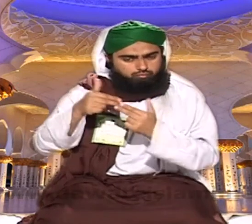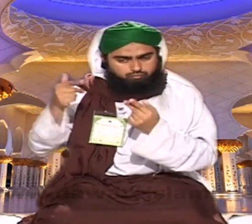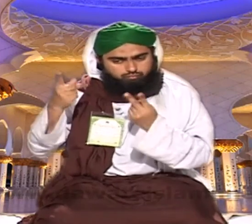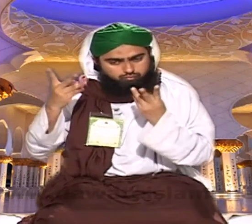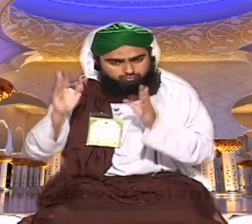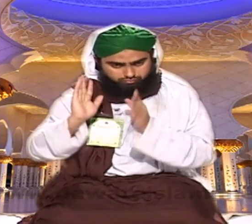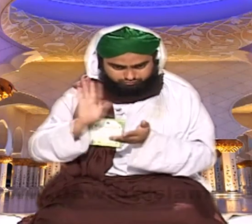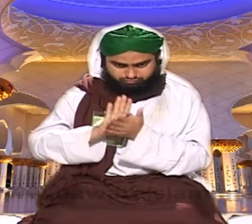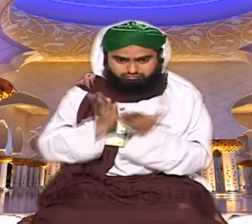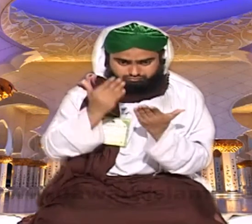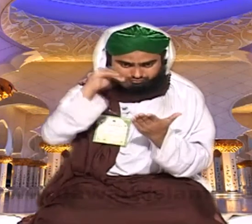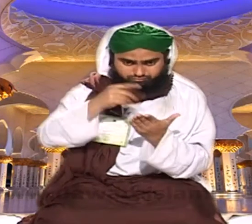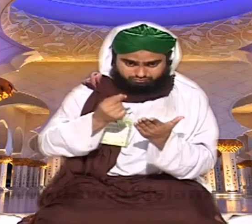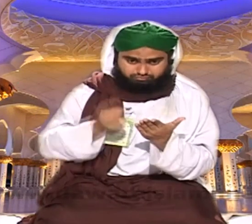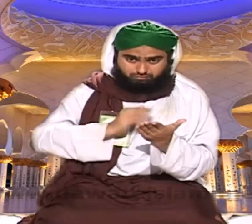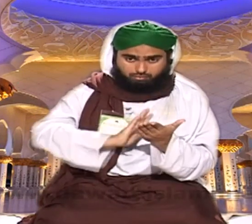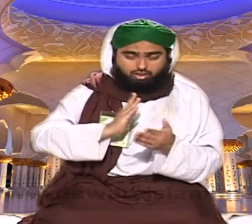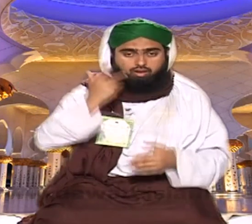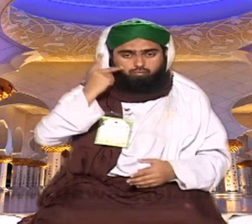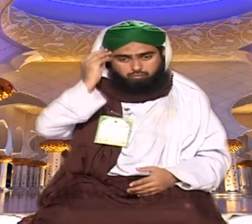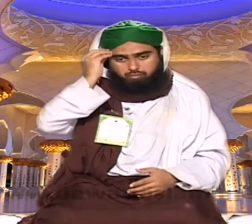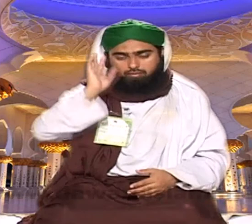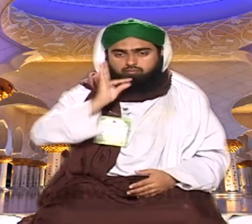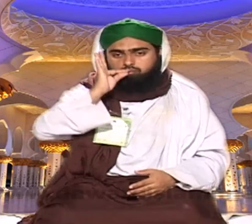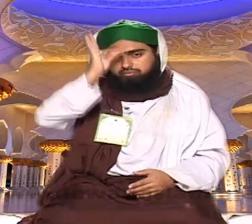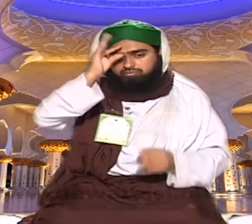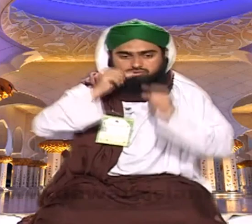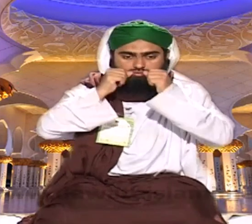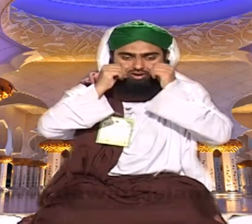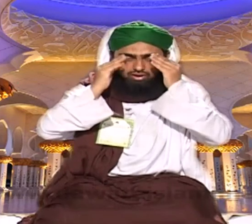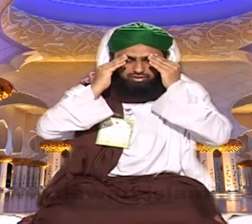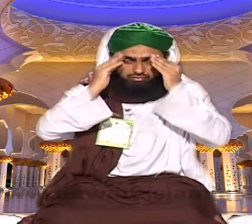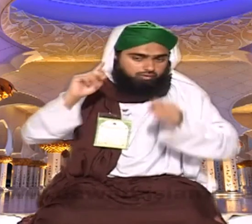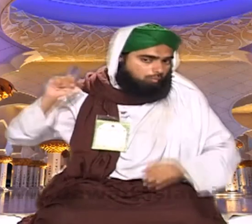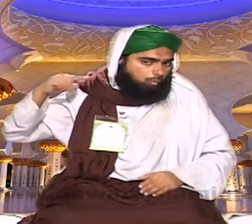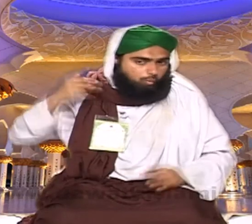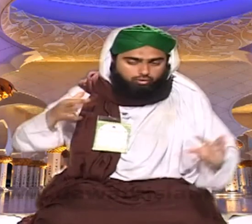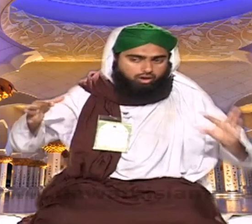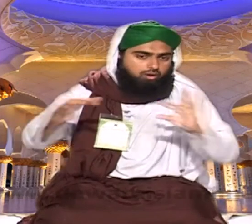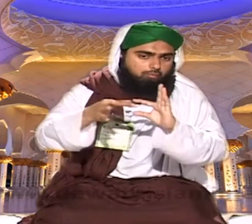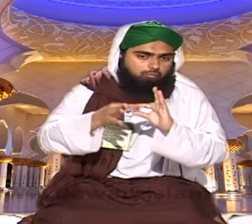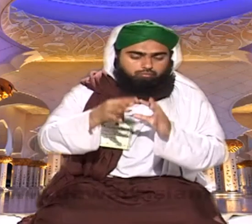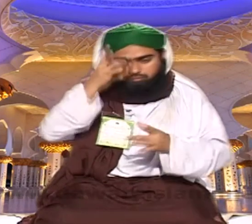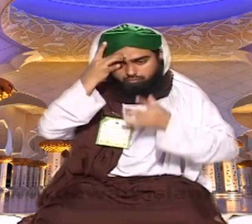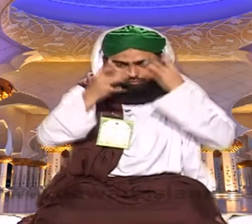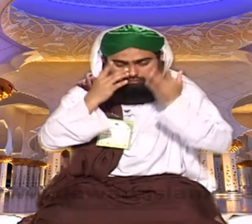قسم کے وطیات ہمیں ملتے ہیں کہ سرکار مدینہ صلی اللہ علیہ وسلم اپنے غلاموں کی مشکل کشائی